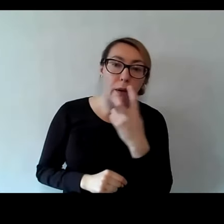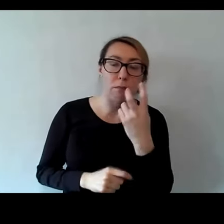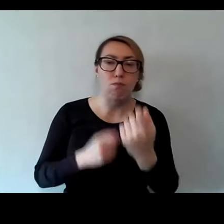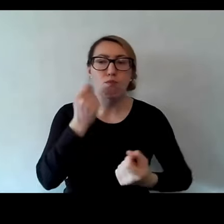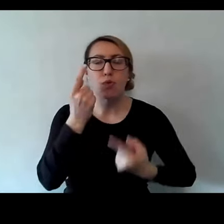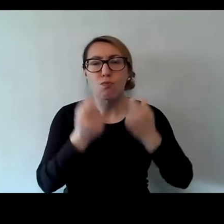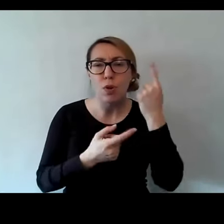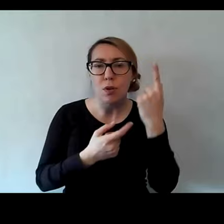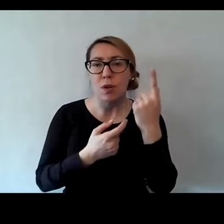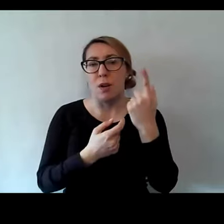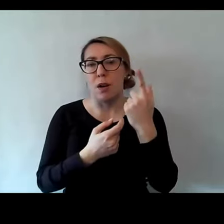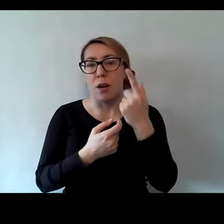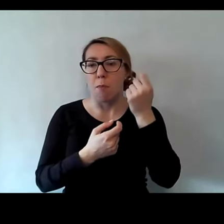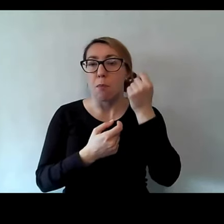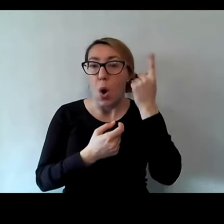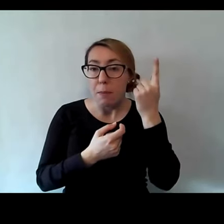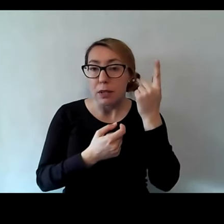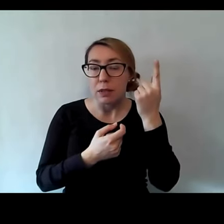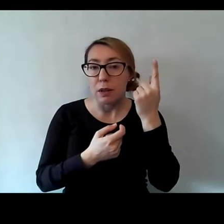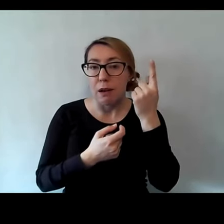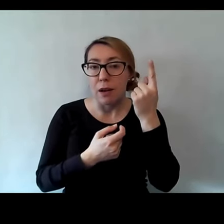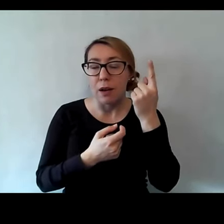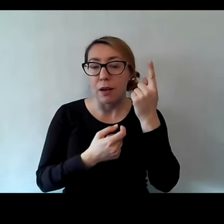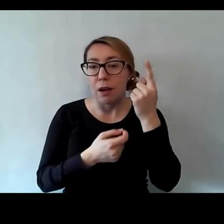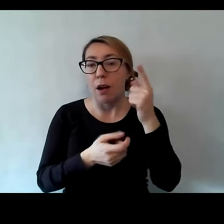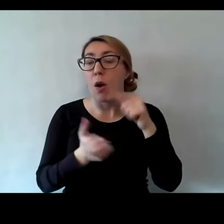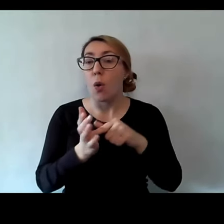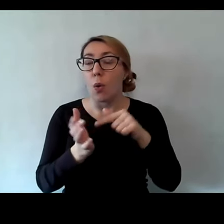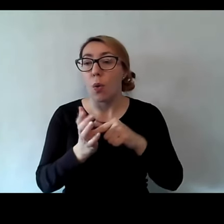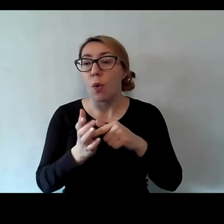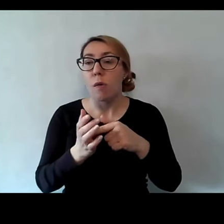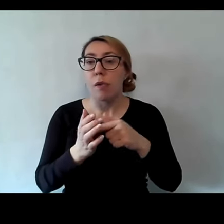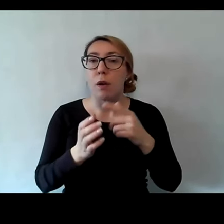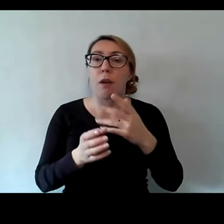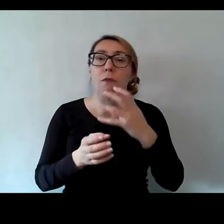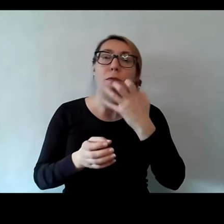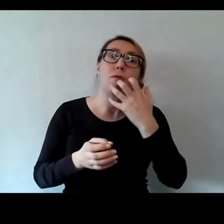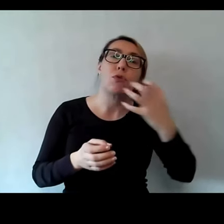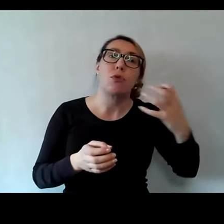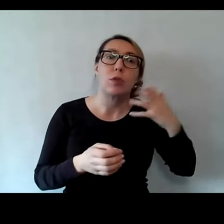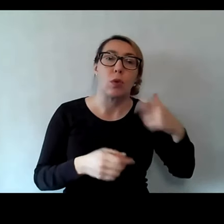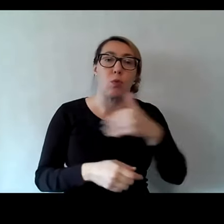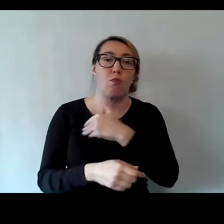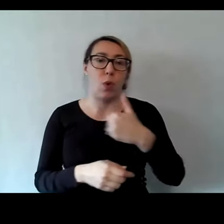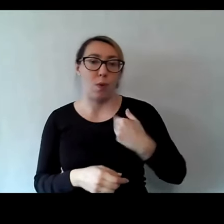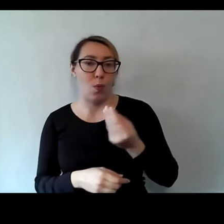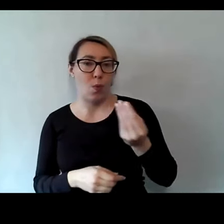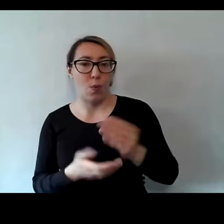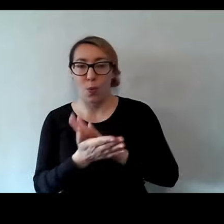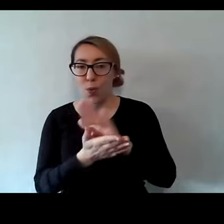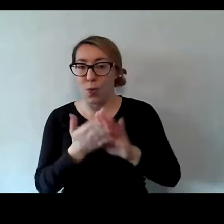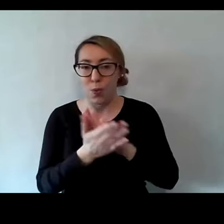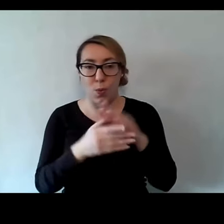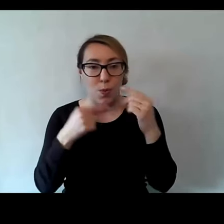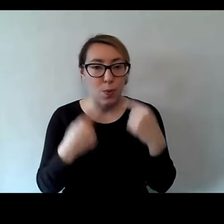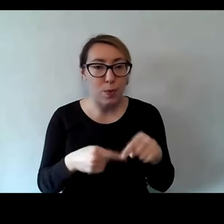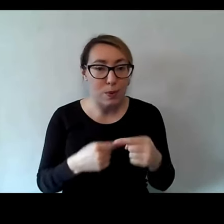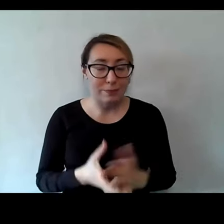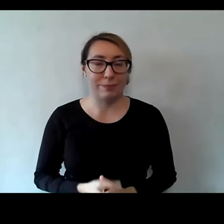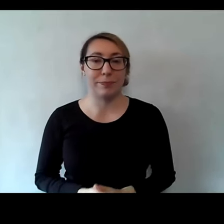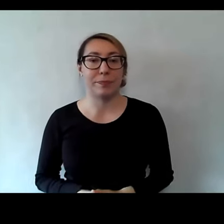innowatorskimi pomysłami, których jeszcze nigdzie w Polsce nie ma i